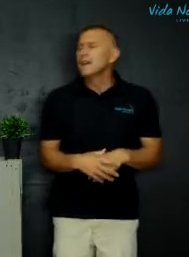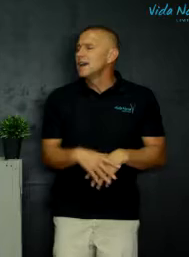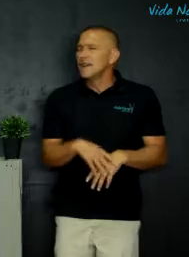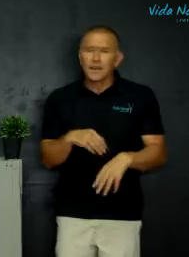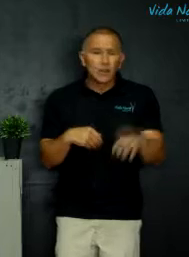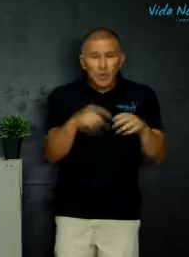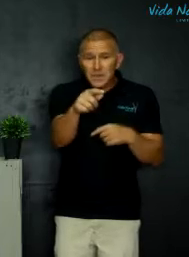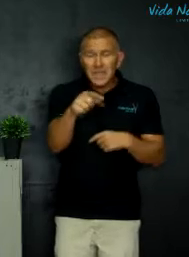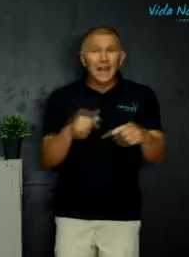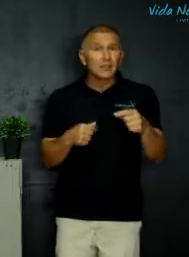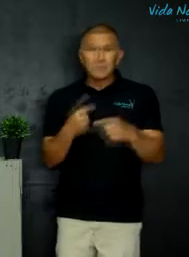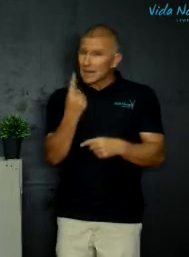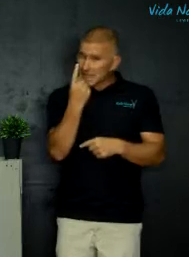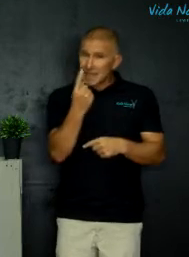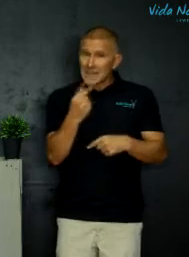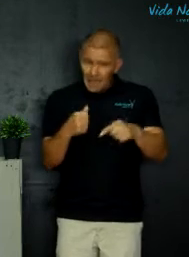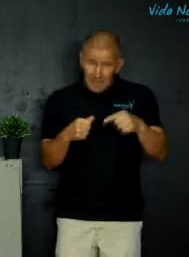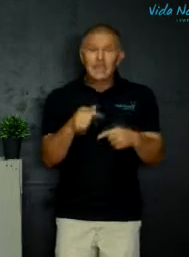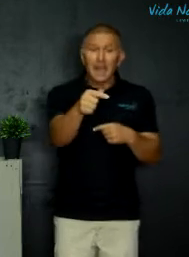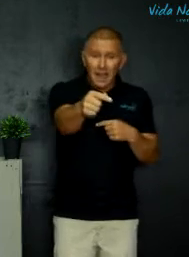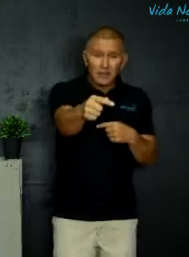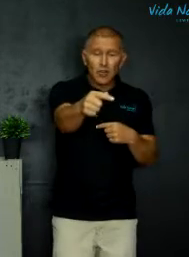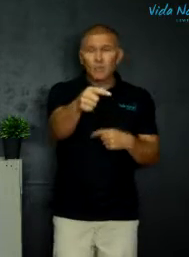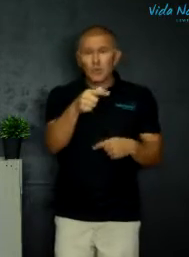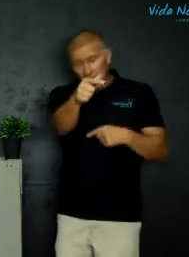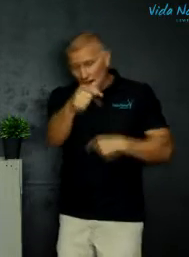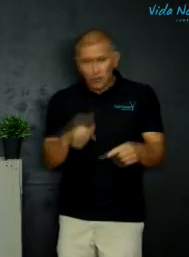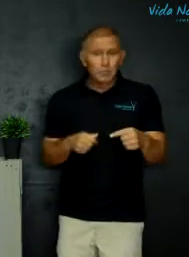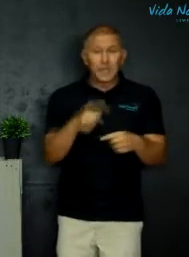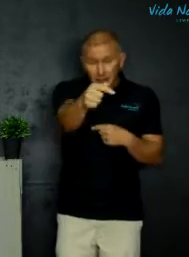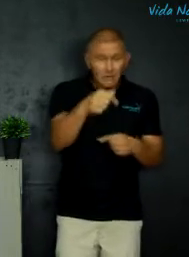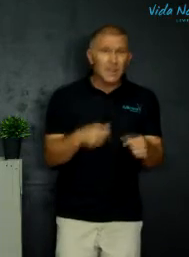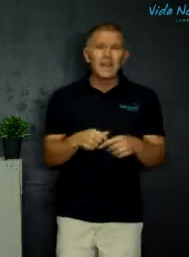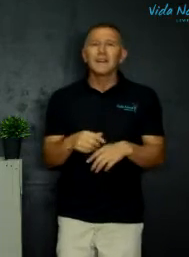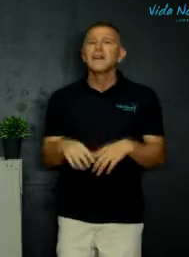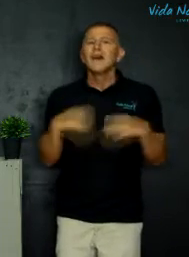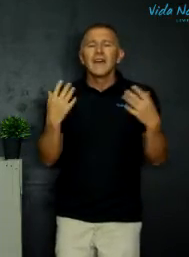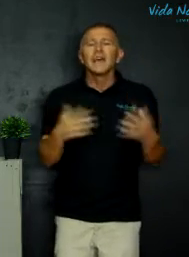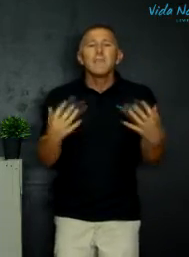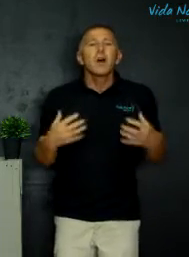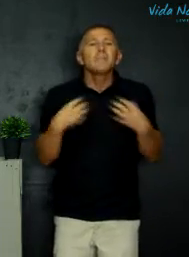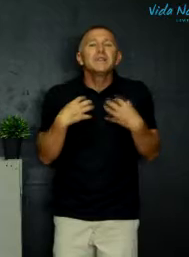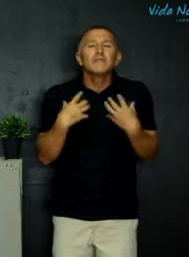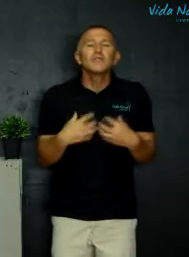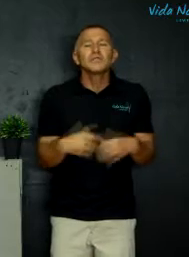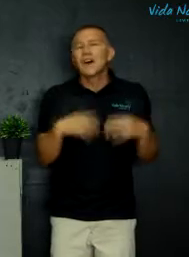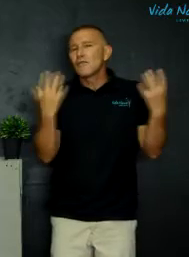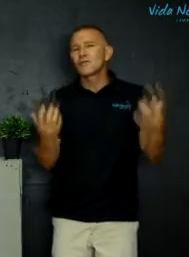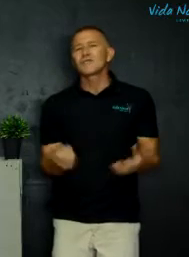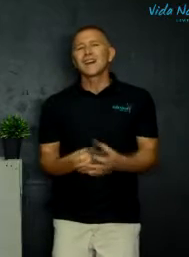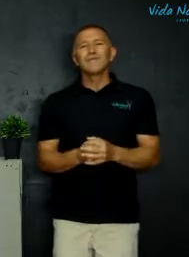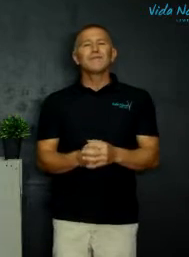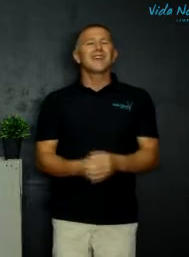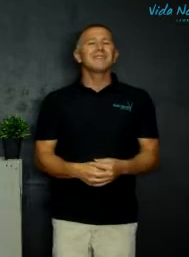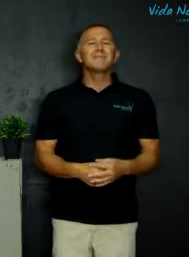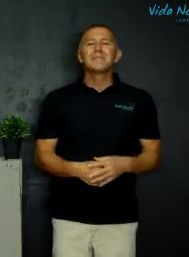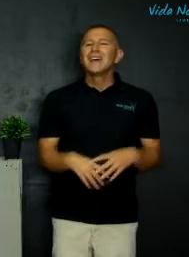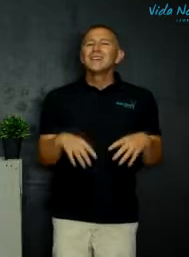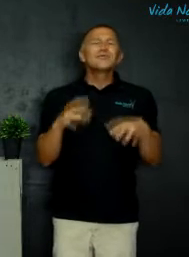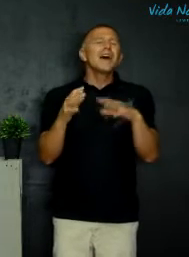jy kan loopies hardloop, maar dit is net jy, jy hardloop of jy hardloop jyn en weer en jy maak punte vir jouself en ons kyk wie wen. So